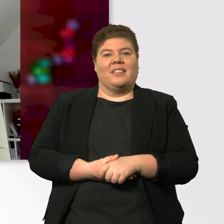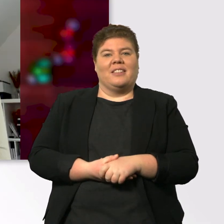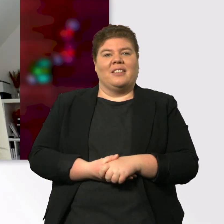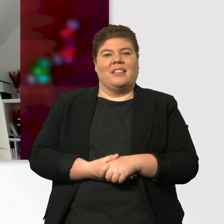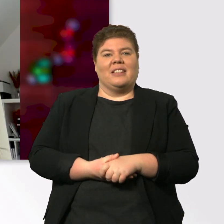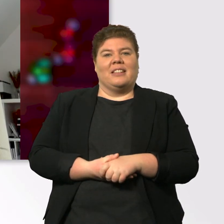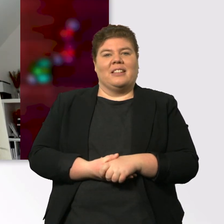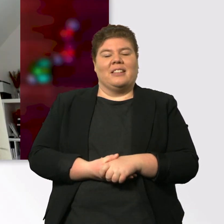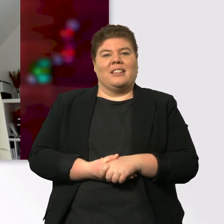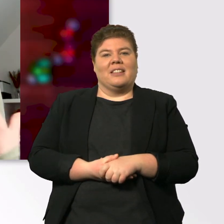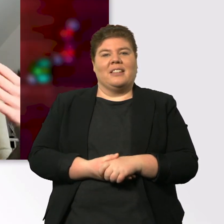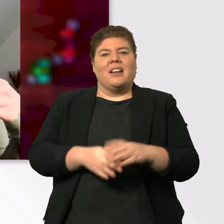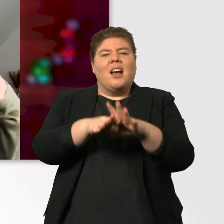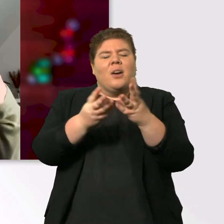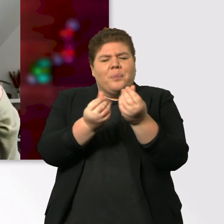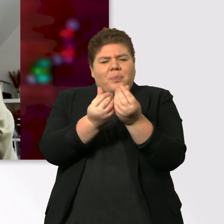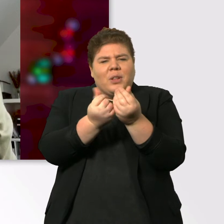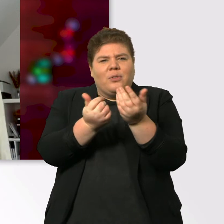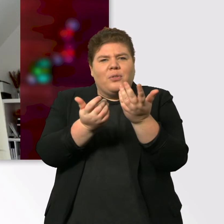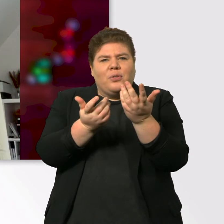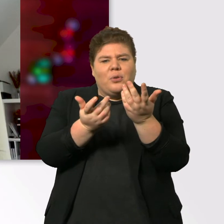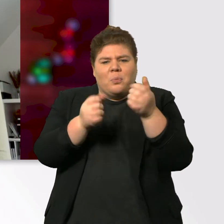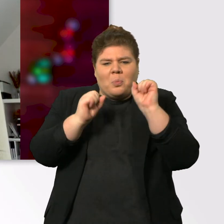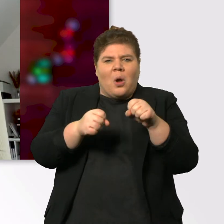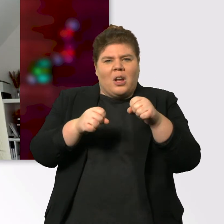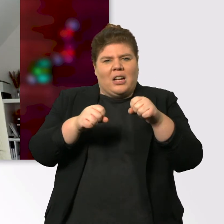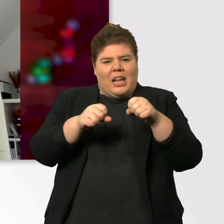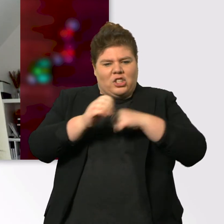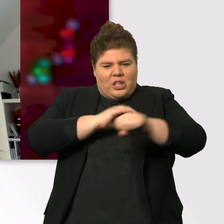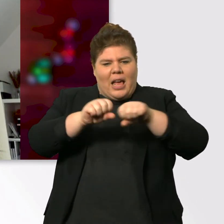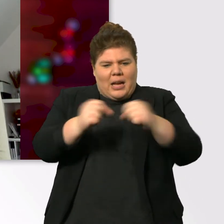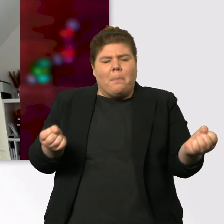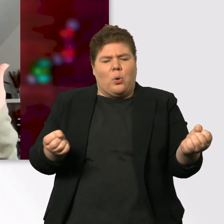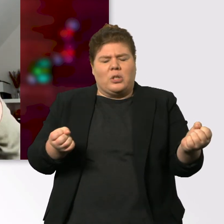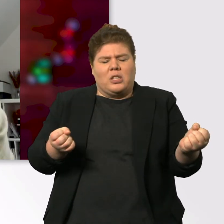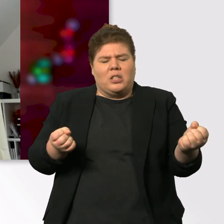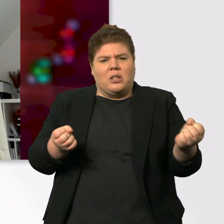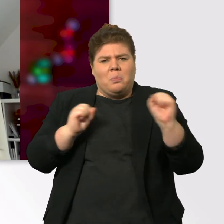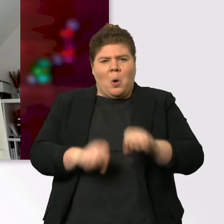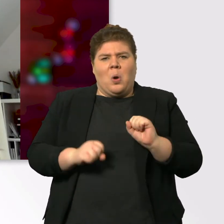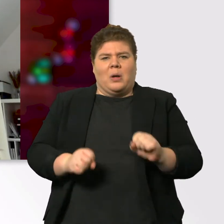Es fühlt sich auf jeden Fall sehr zerbrechlich an irgendwie. Es ist vom